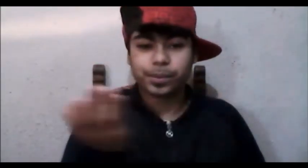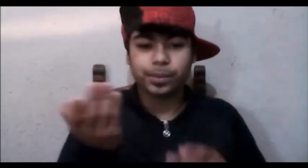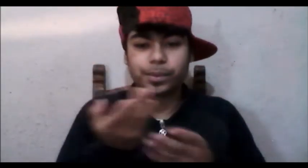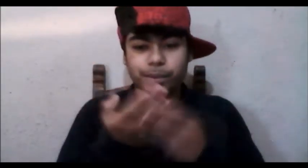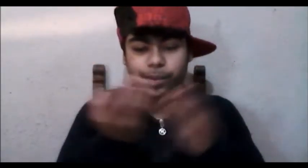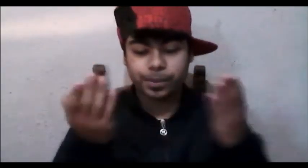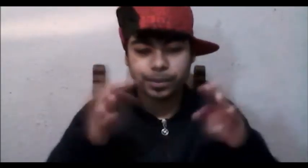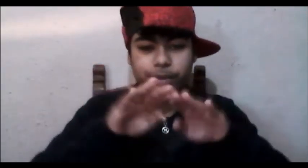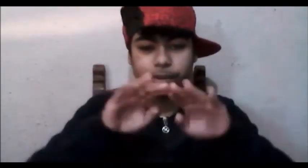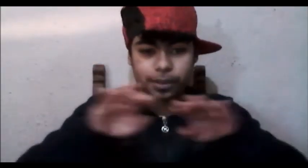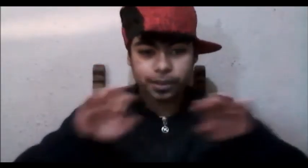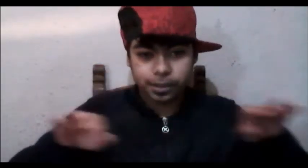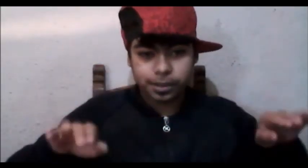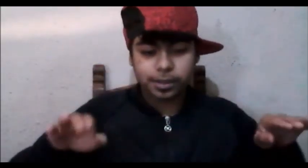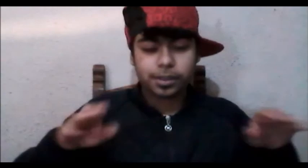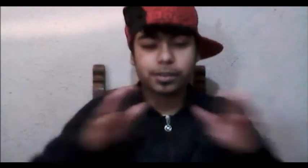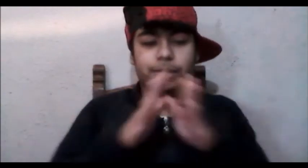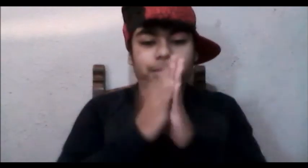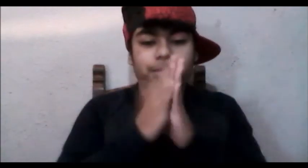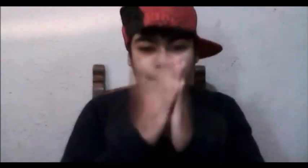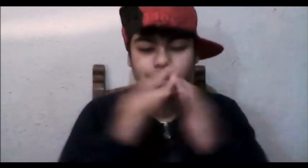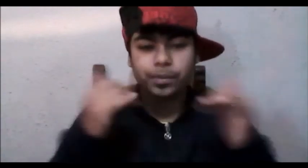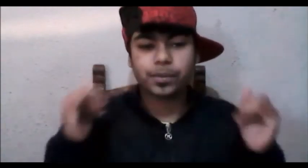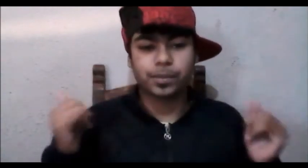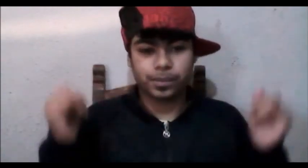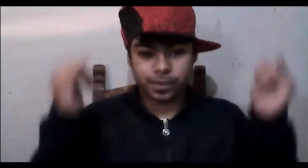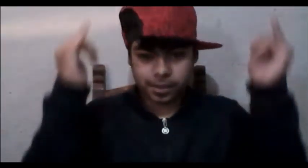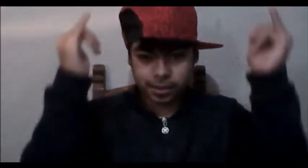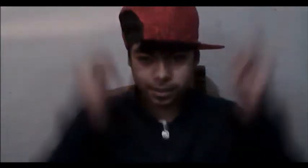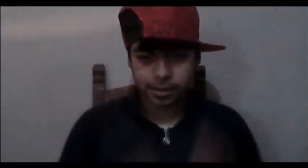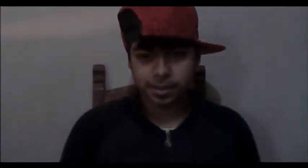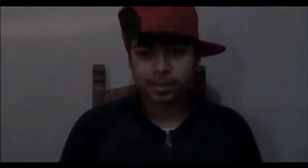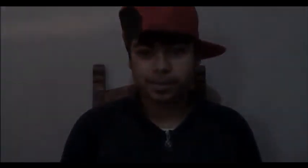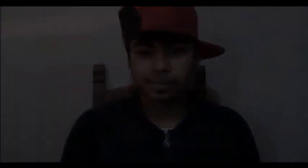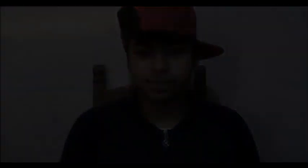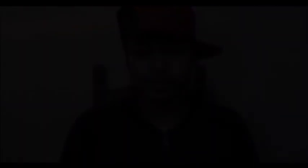¡Feliz Día del Libro para todos ustedes, niños y niñas! ¡Feliz Día del Libro! ¡Disfruten!